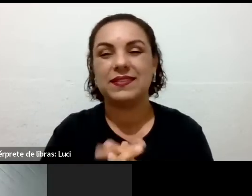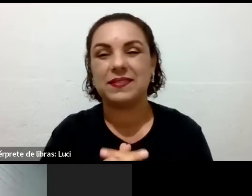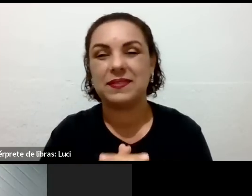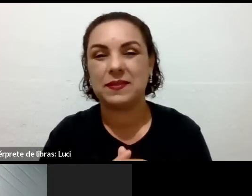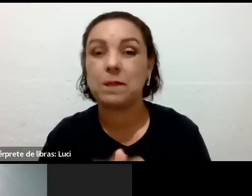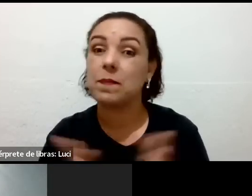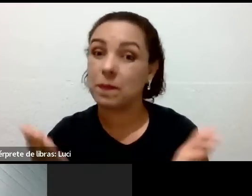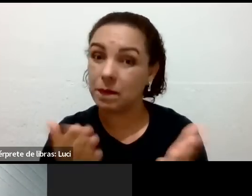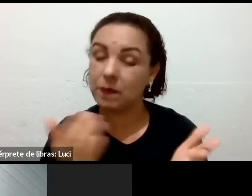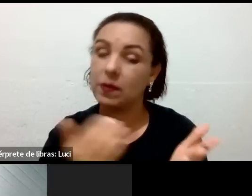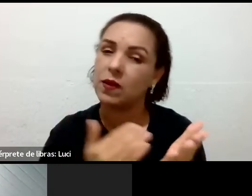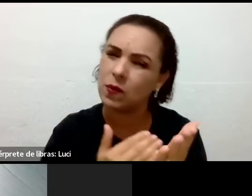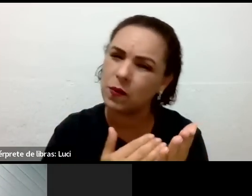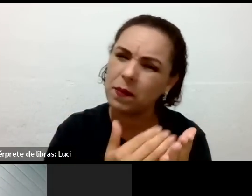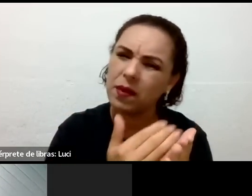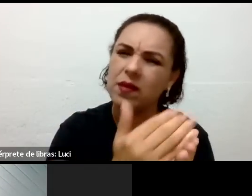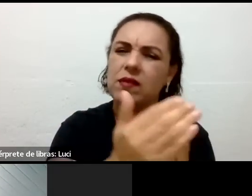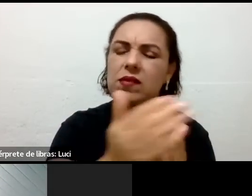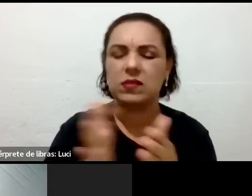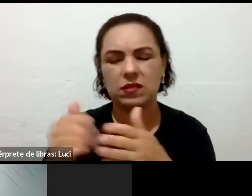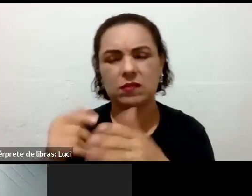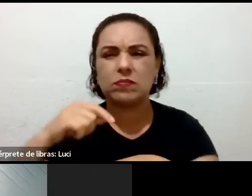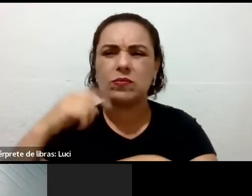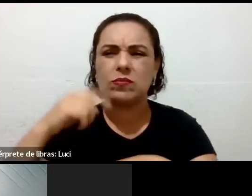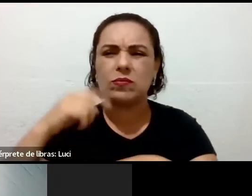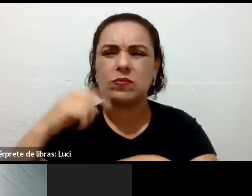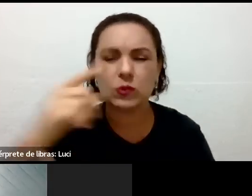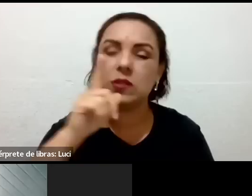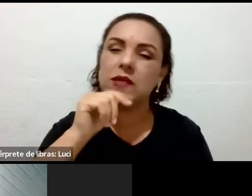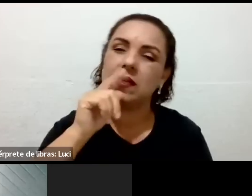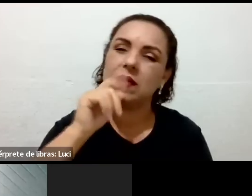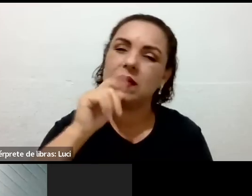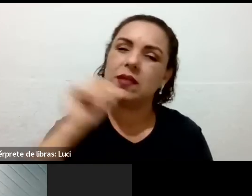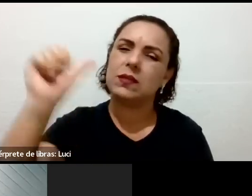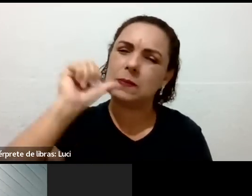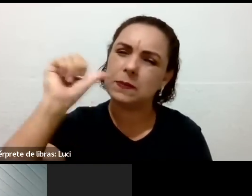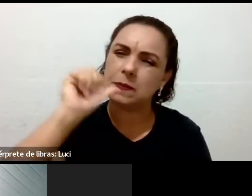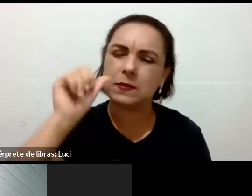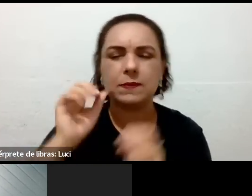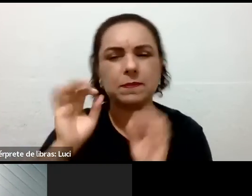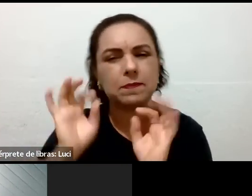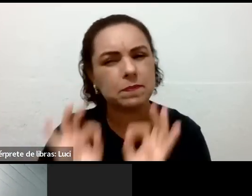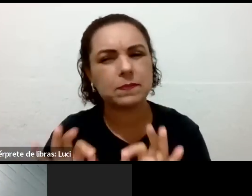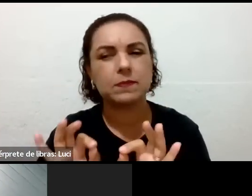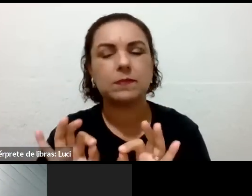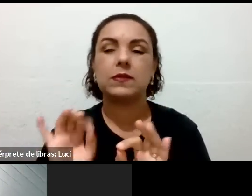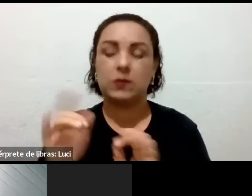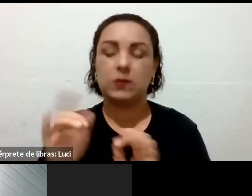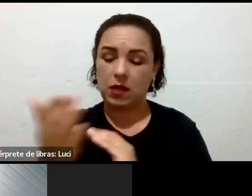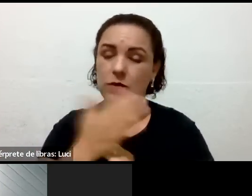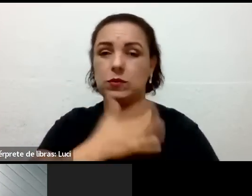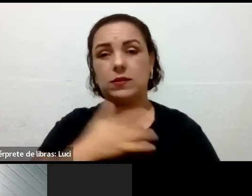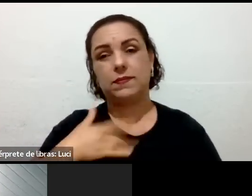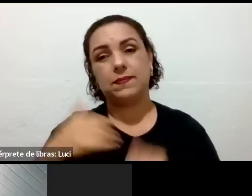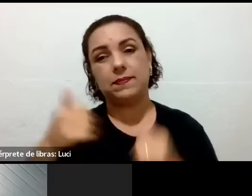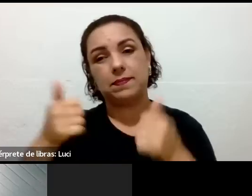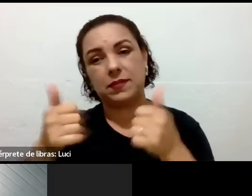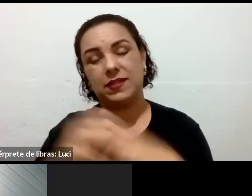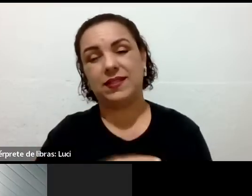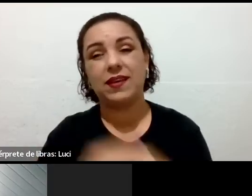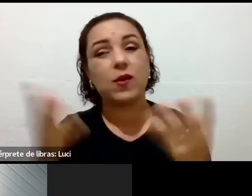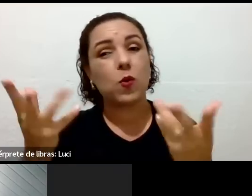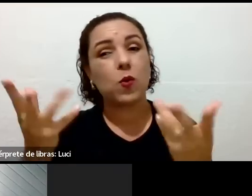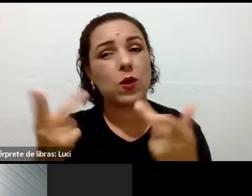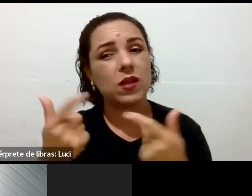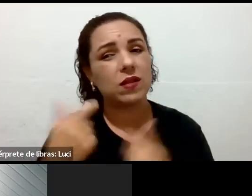a utilizar certinho da forma como estão te orientando. Começa a investir na sua saúde, né? Ainda é muito jovem para ter